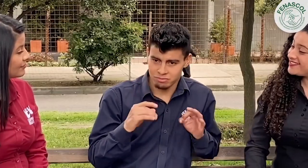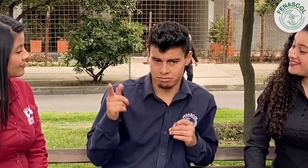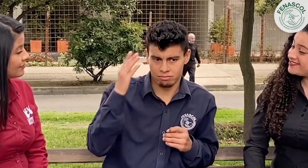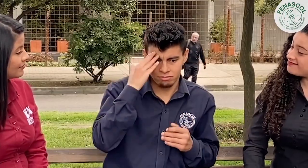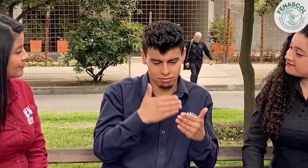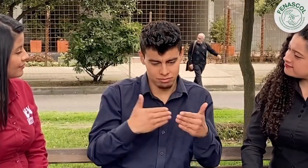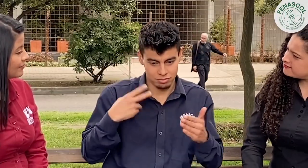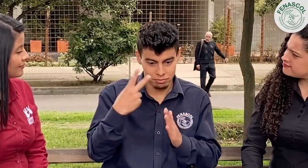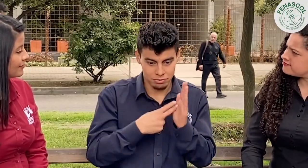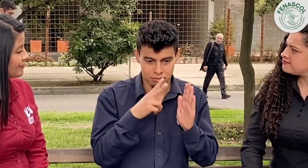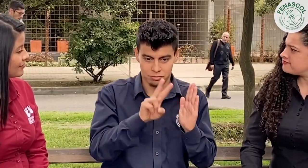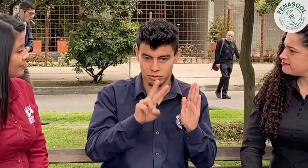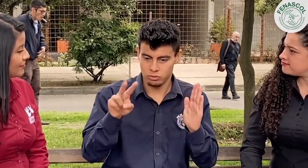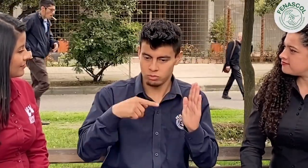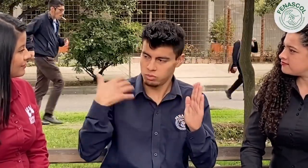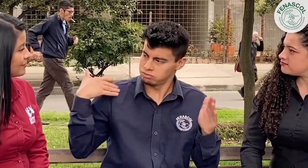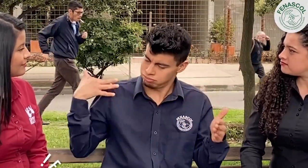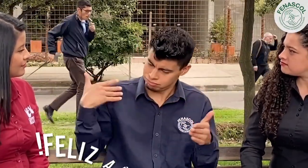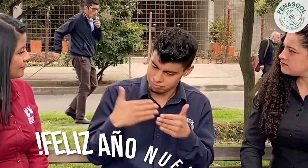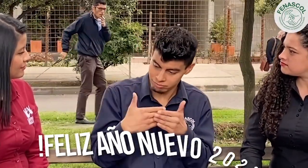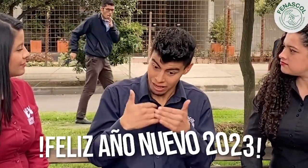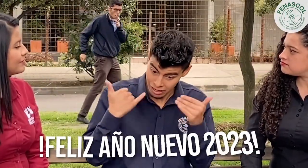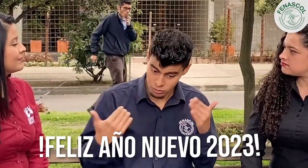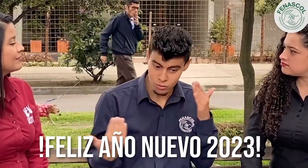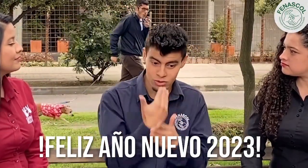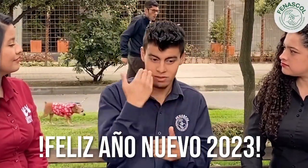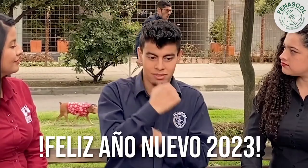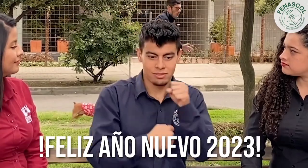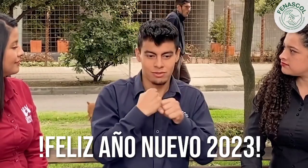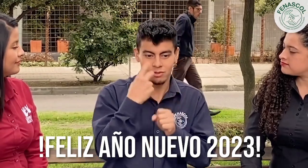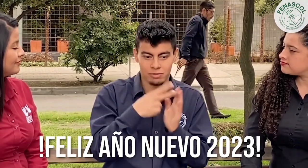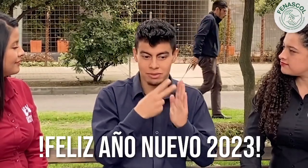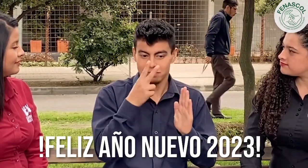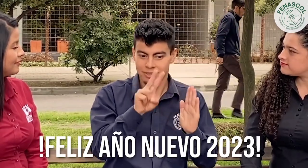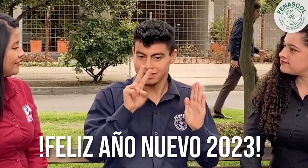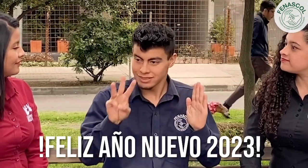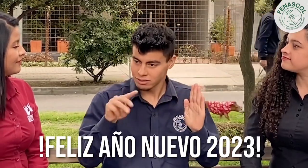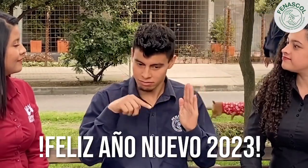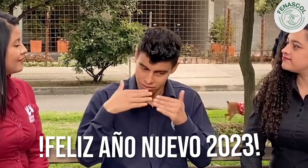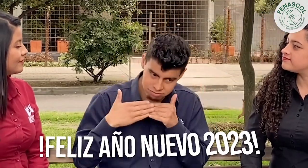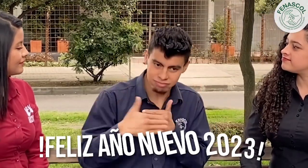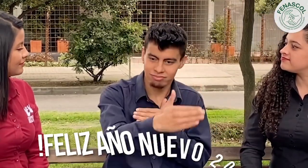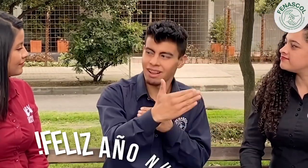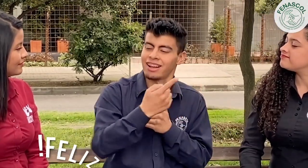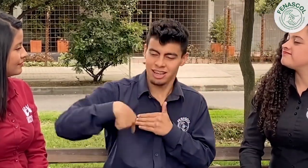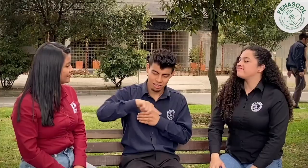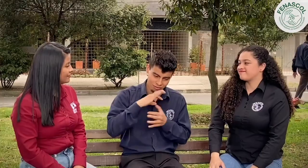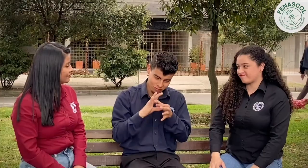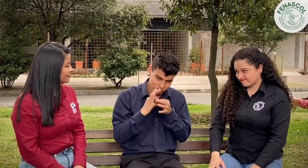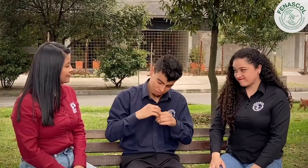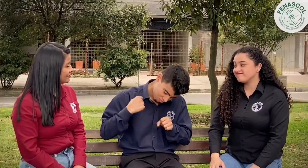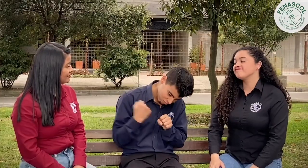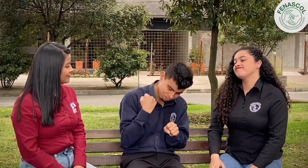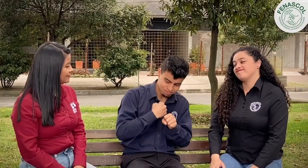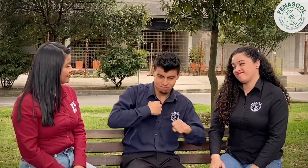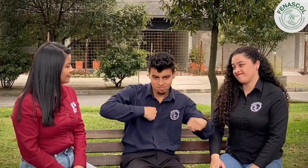¡Súper! Y sabemos que así como en el 2022, en el nuevo año 2023, FENASCOL continuará trabajando,